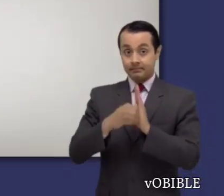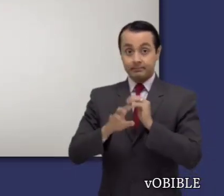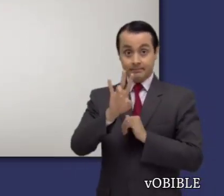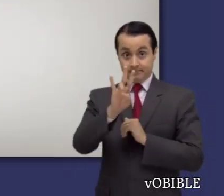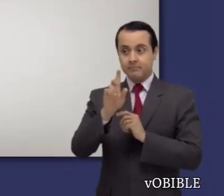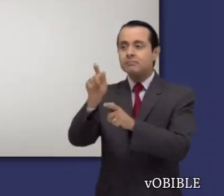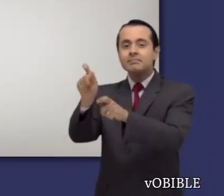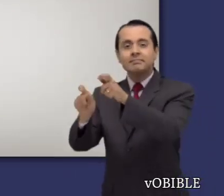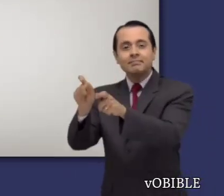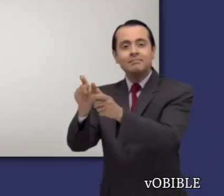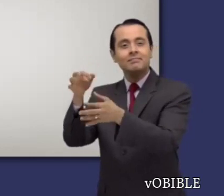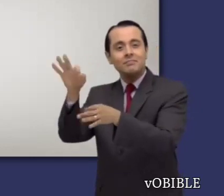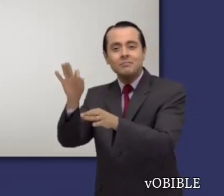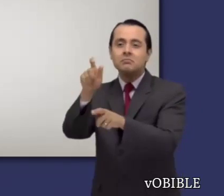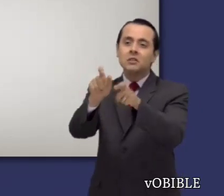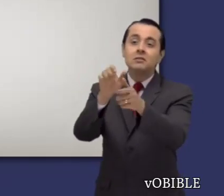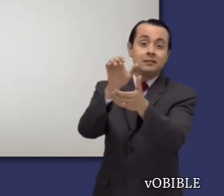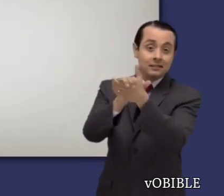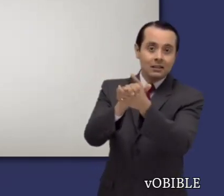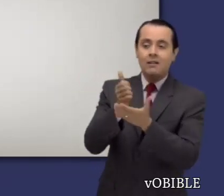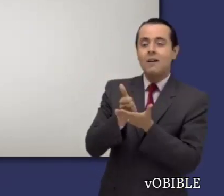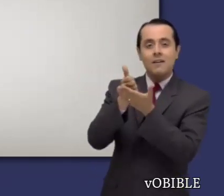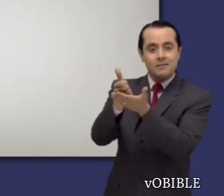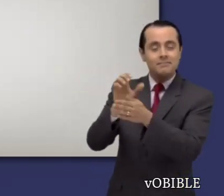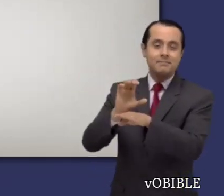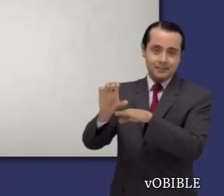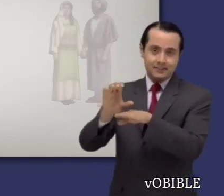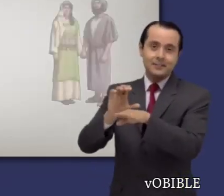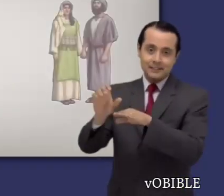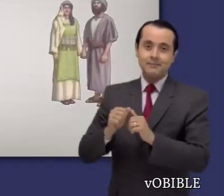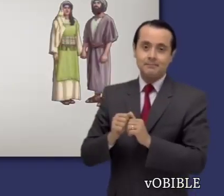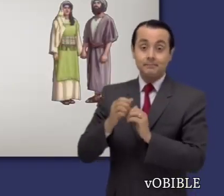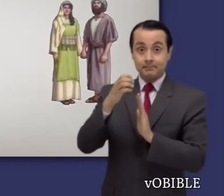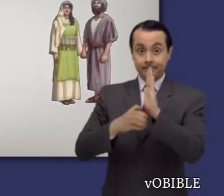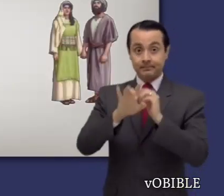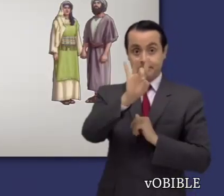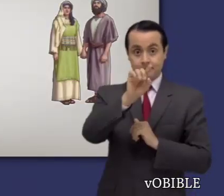El capítulo siete contiene consejos equilibrados sobre la soltería y el matrimonio.